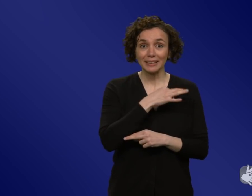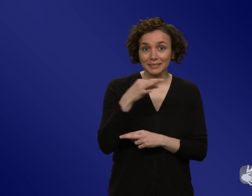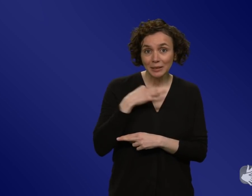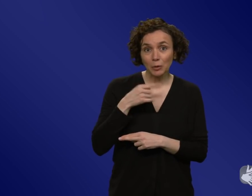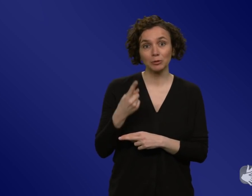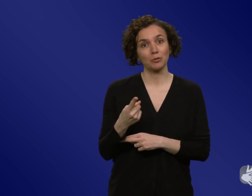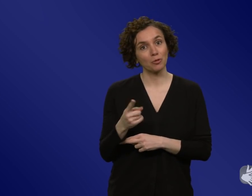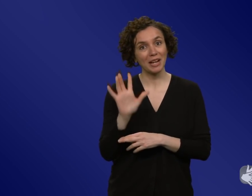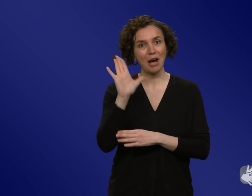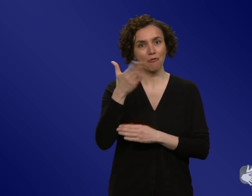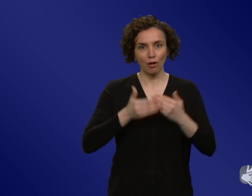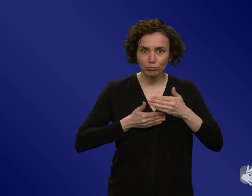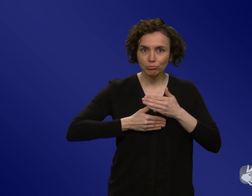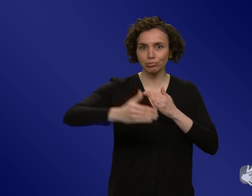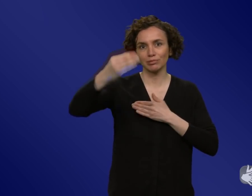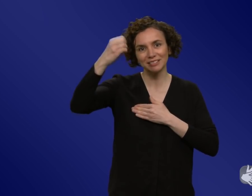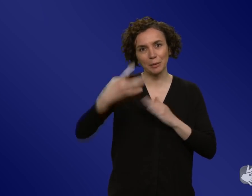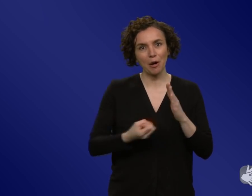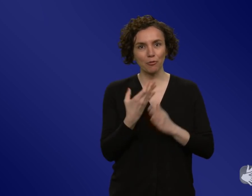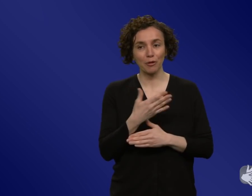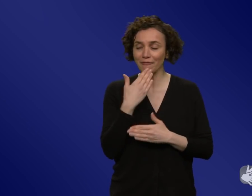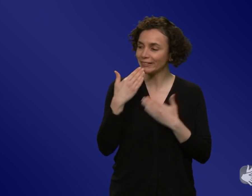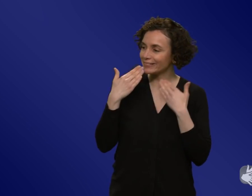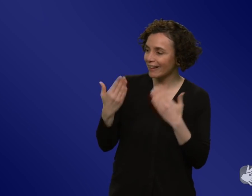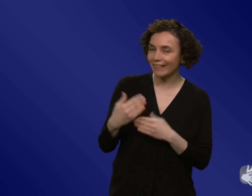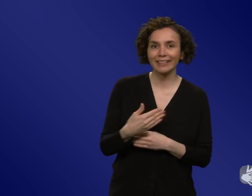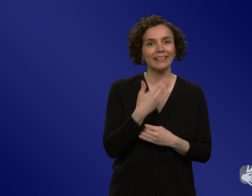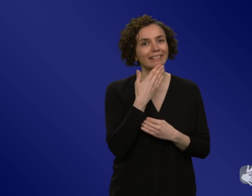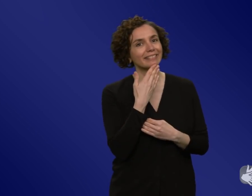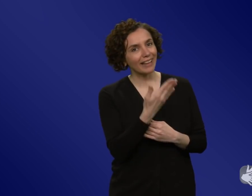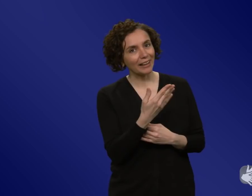Frühling und Sommer. Vielen Dank. Danke gleichfalls. Danke gleichfalls und danke für die Einladung.